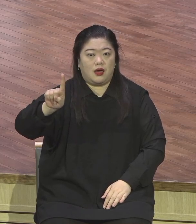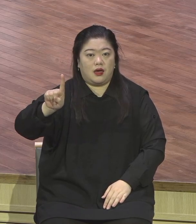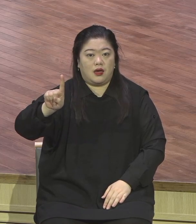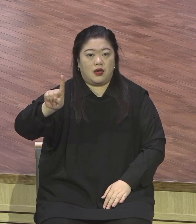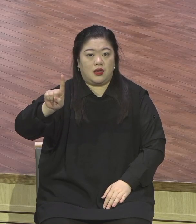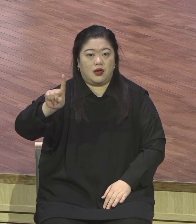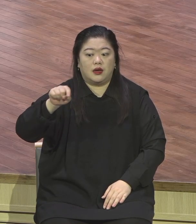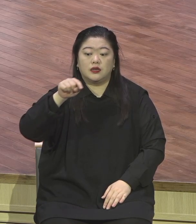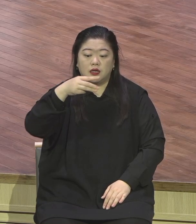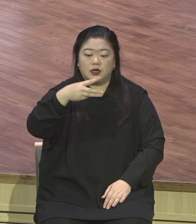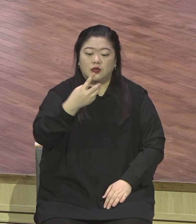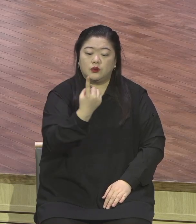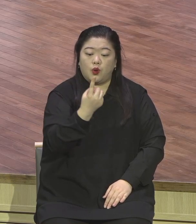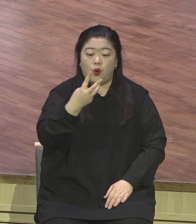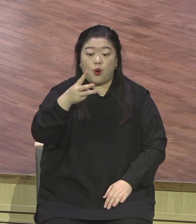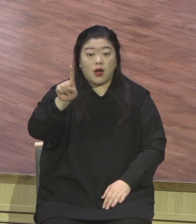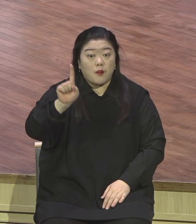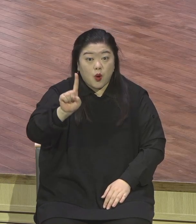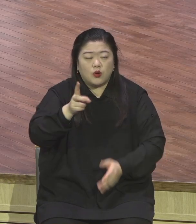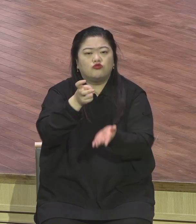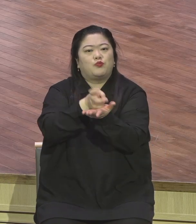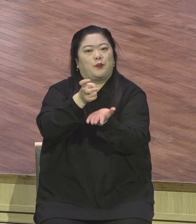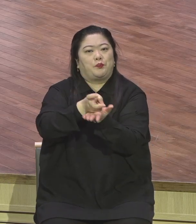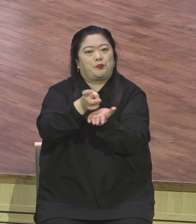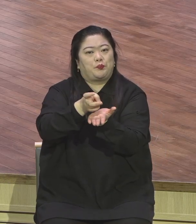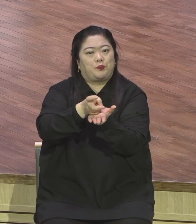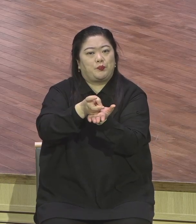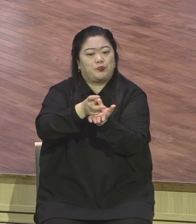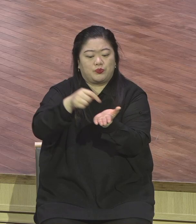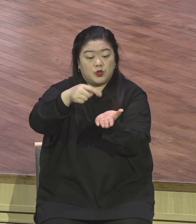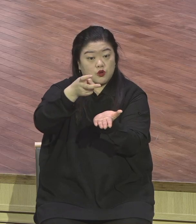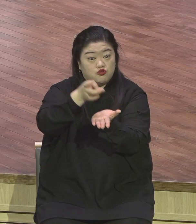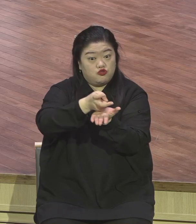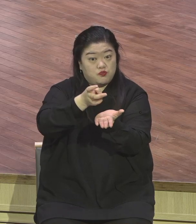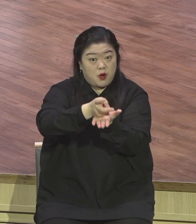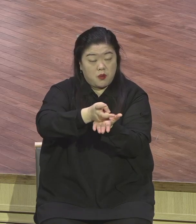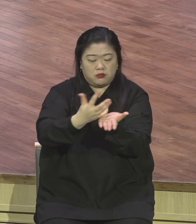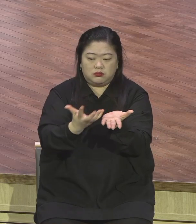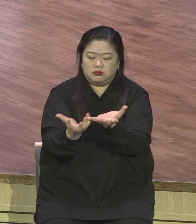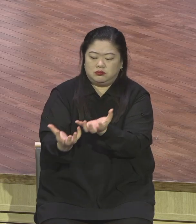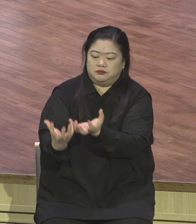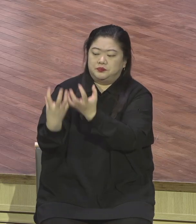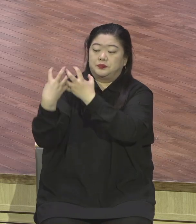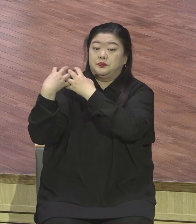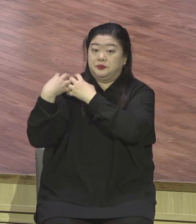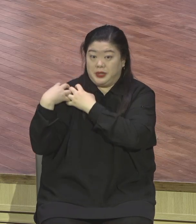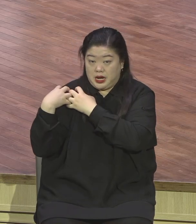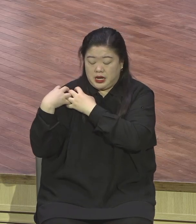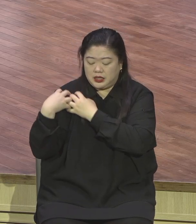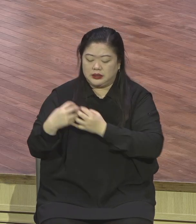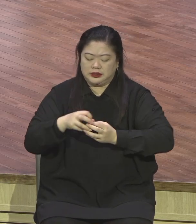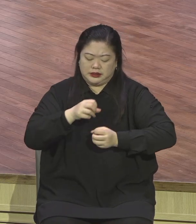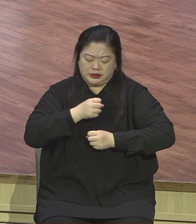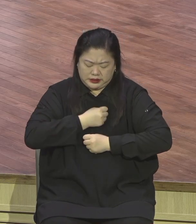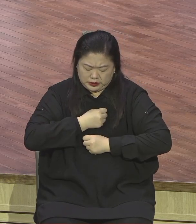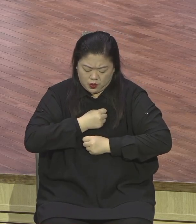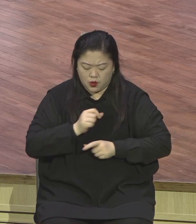말입니다. 이것은 율법입니다. 토라의 율법을 지키고 살아간다라고 하는 것은 마치 소가 이